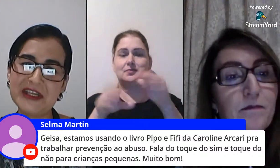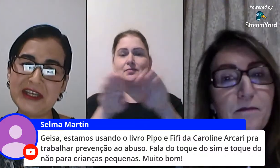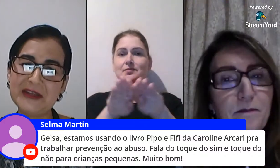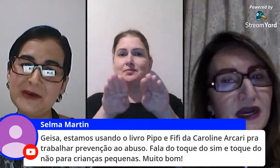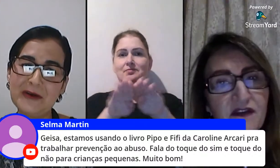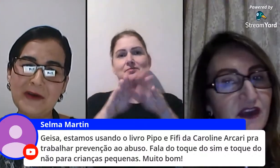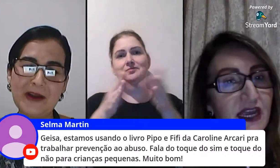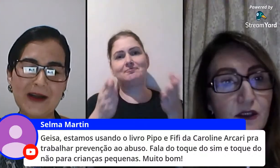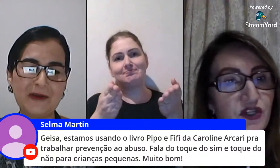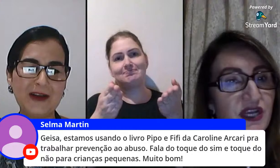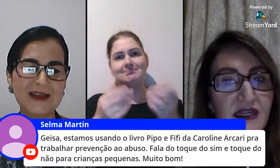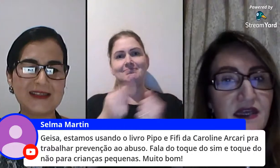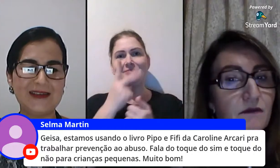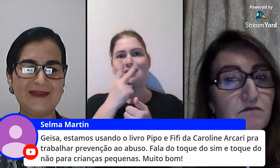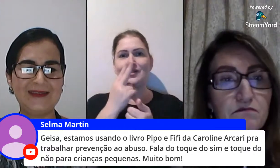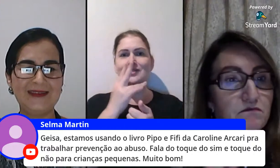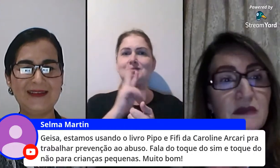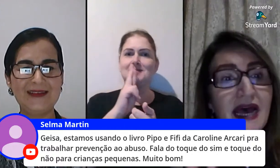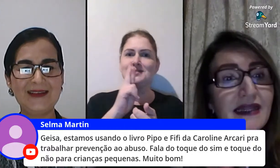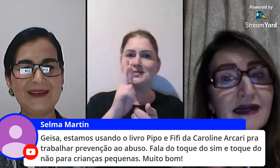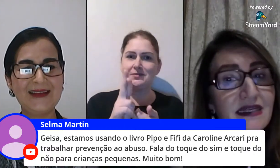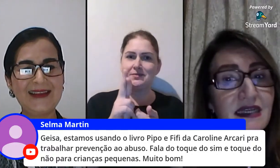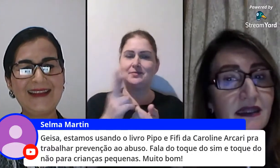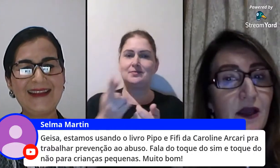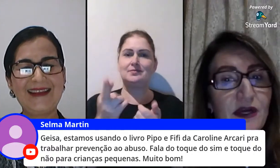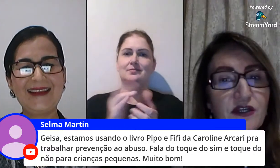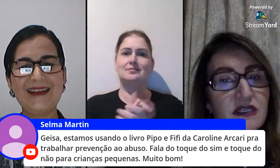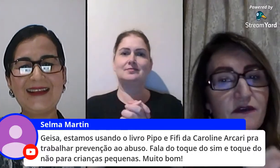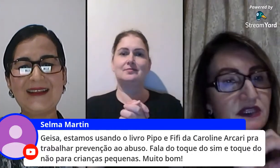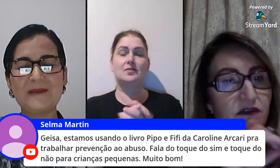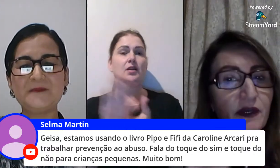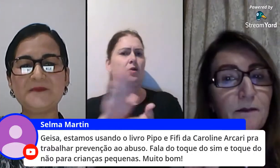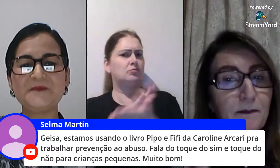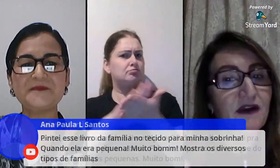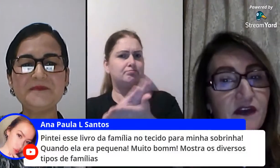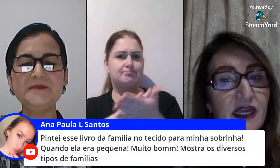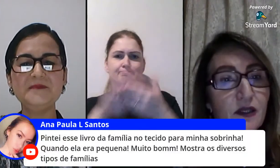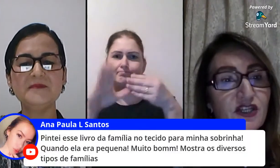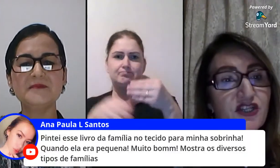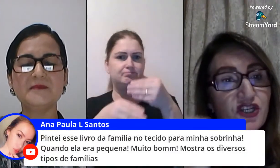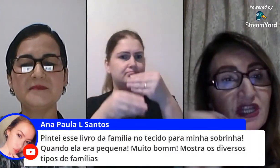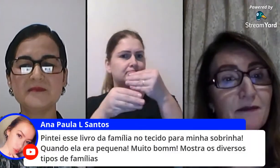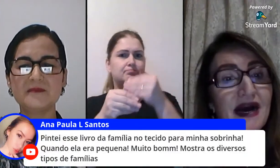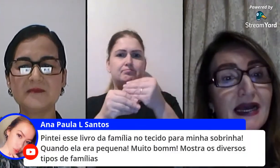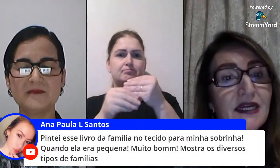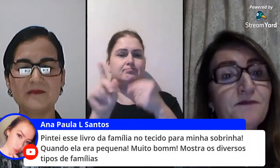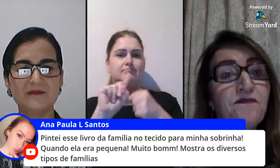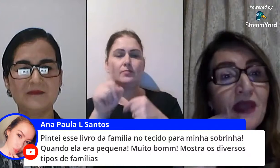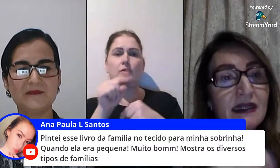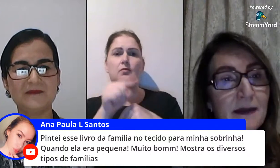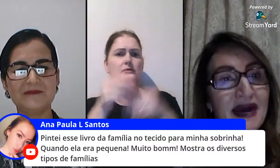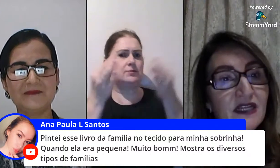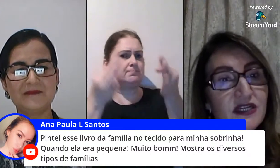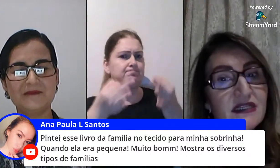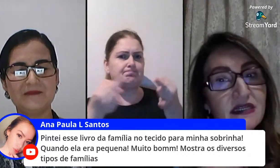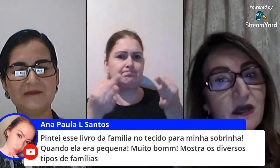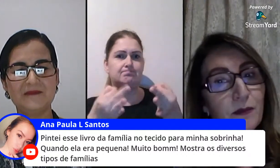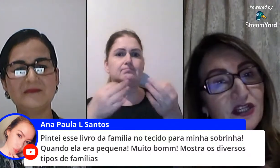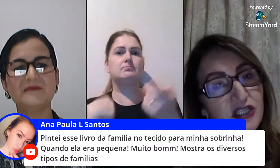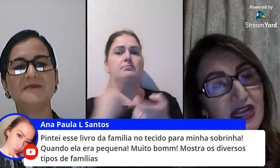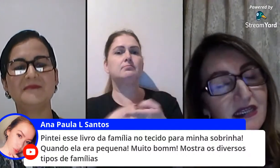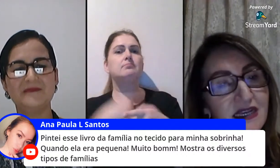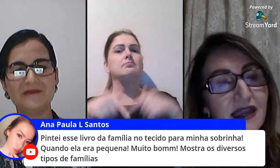respondido colocar nada acrescentar eu acho que assim você foi perfeito eu acho que a gente trabalha